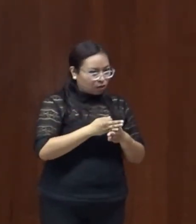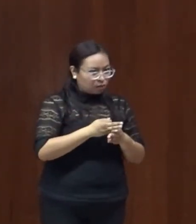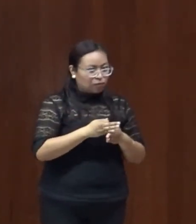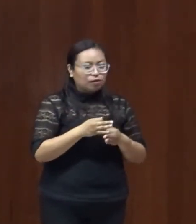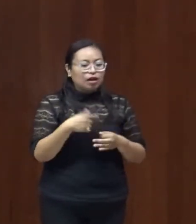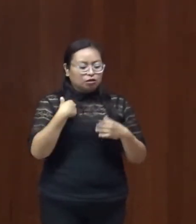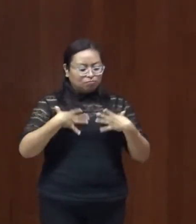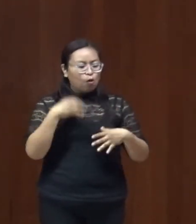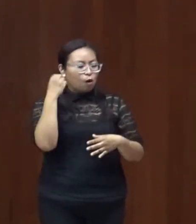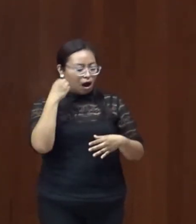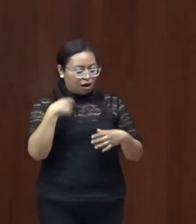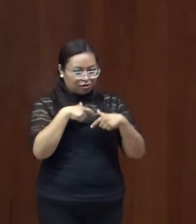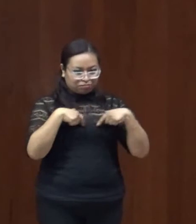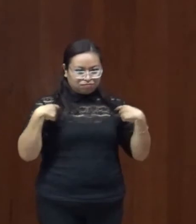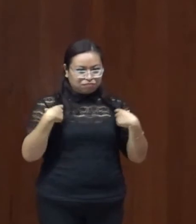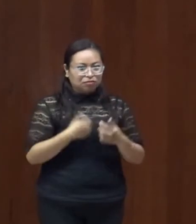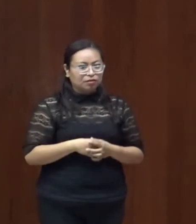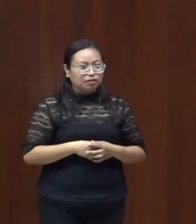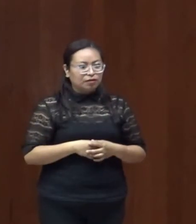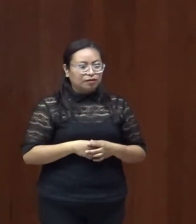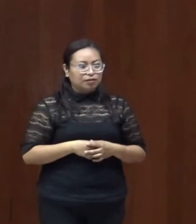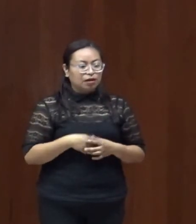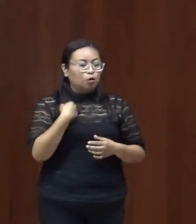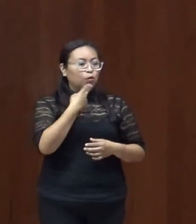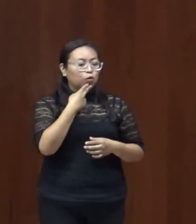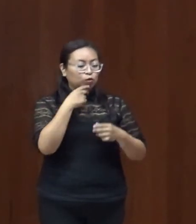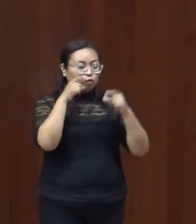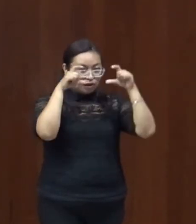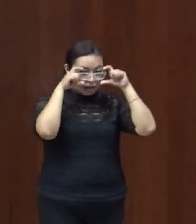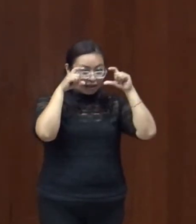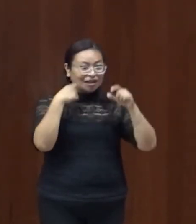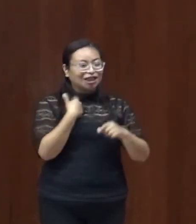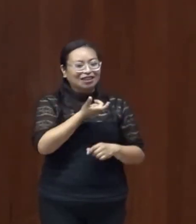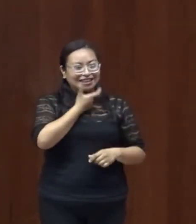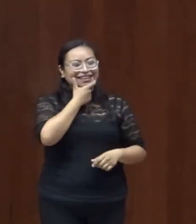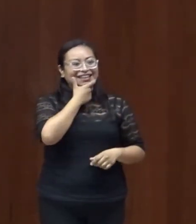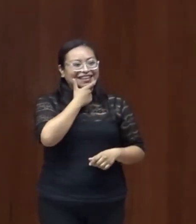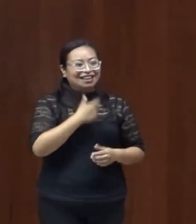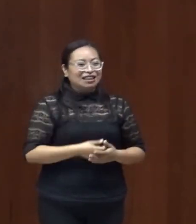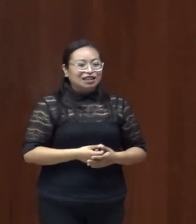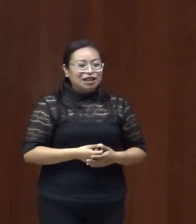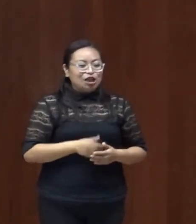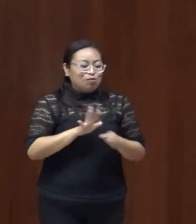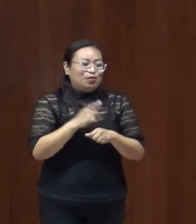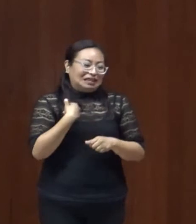en Solentes y bueno estoy muy con una sonrisa gran sonrisa por esta invitación y